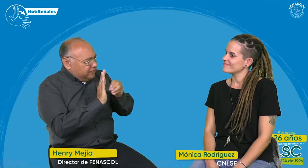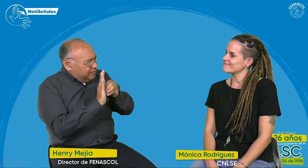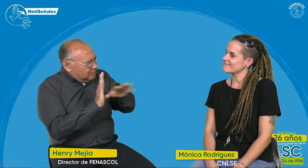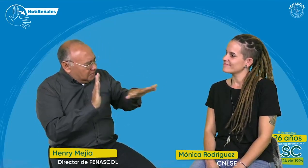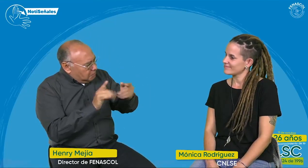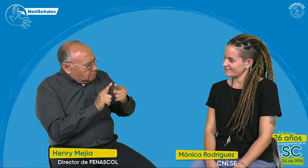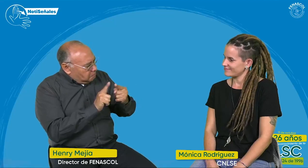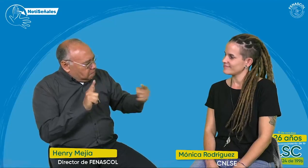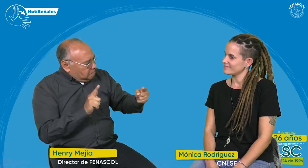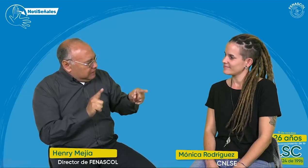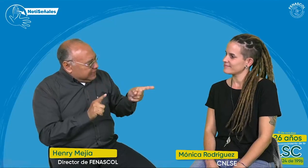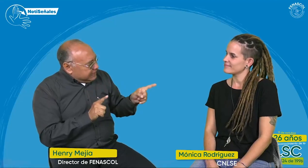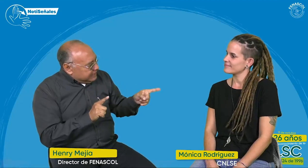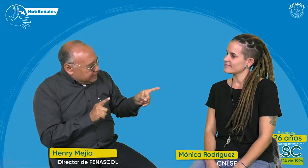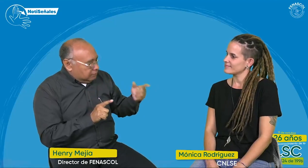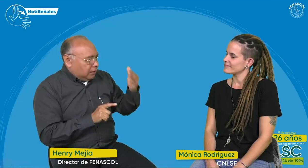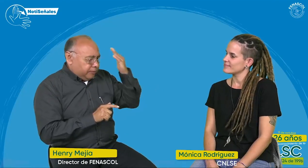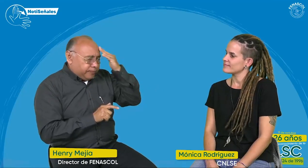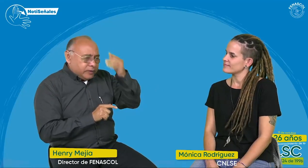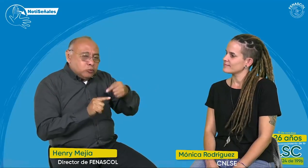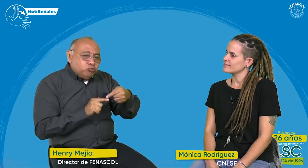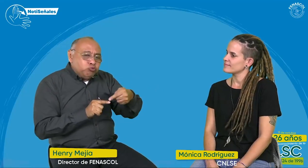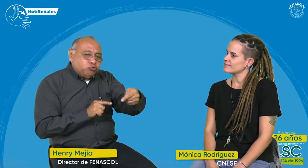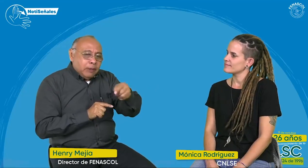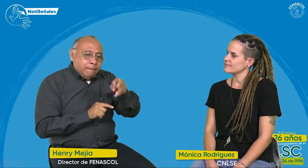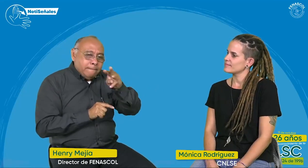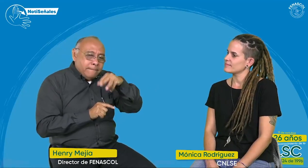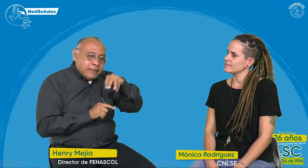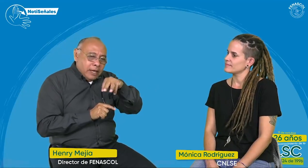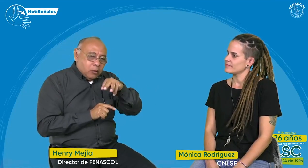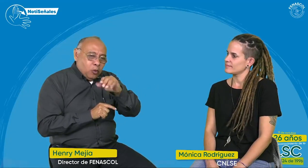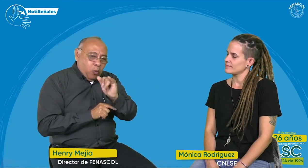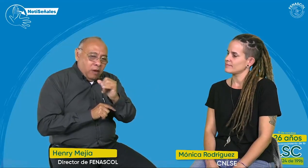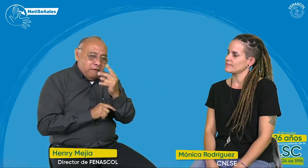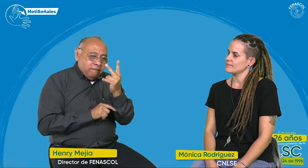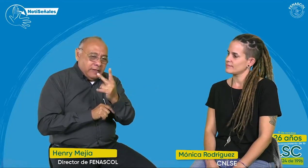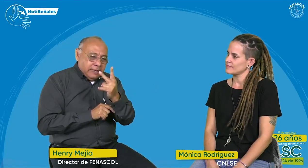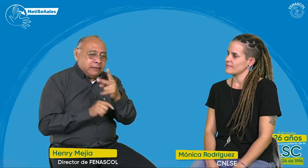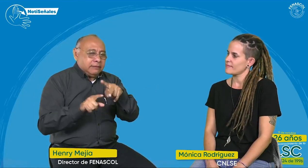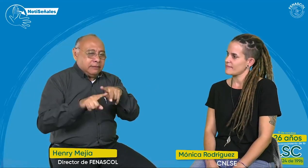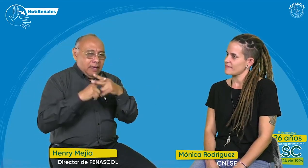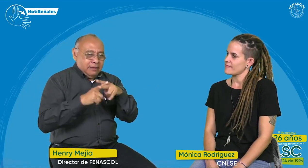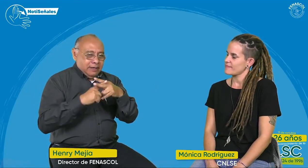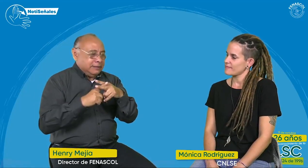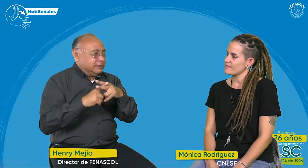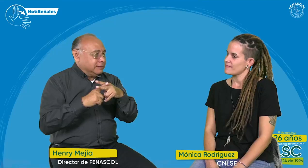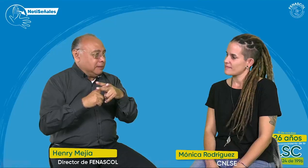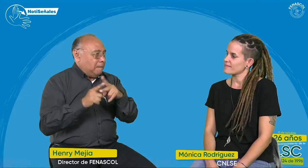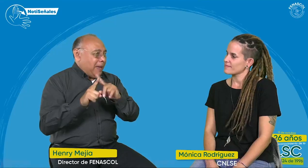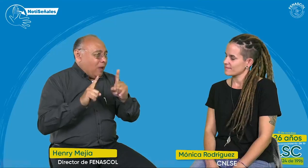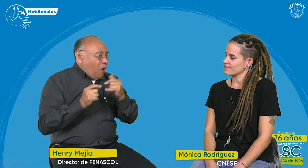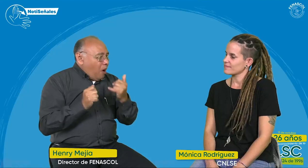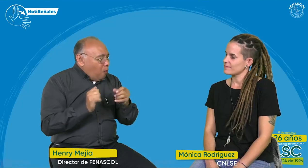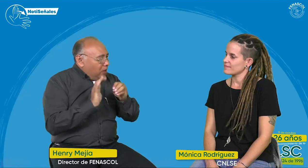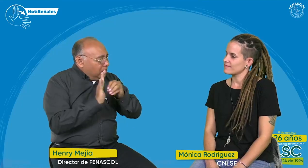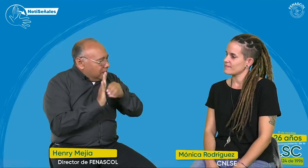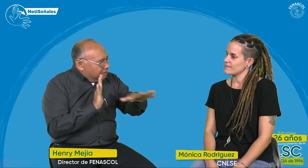que ver con el CENELSE. Que nos cuentes más qué es y qué es lo que van a hacer con nosotros entre